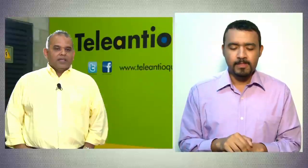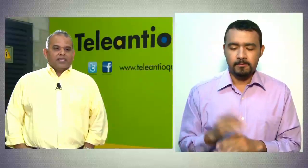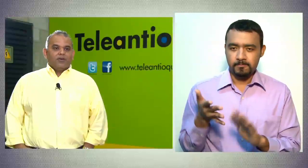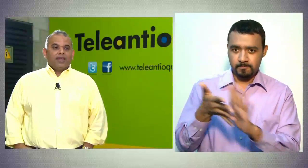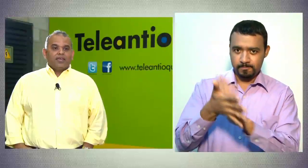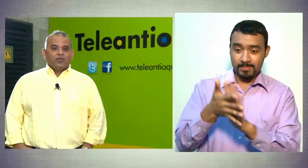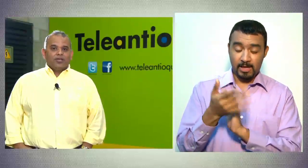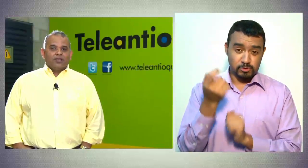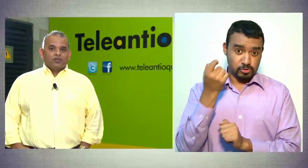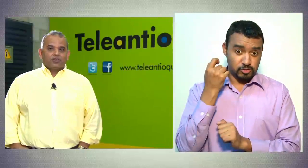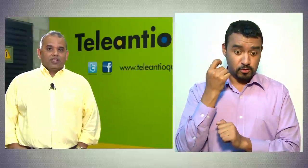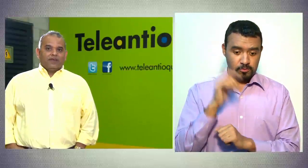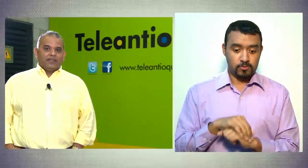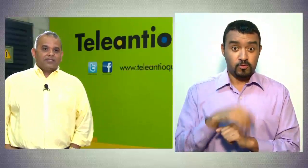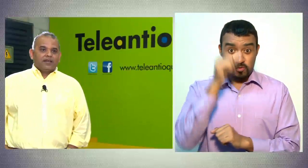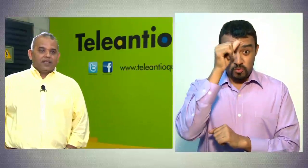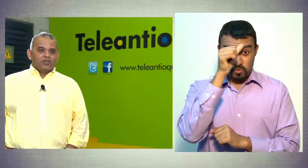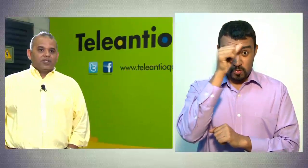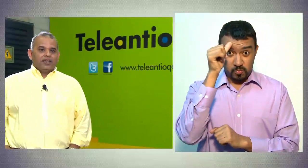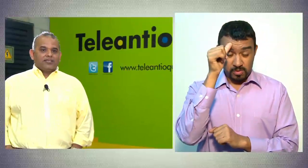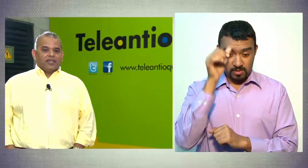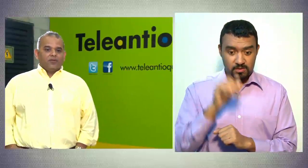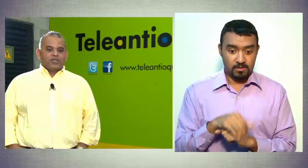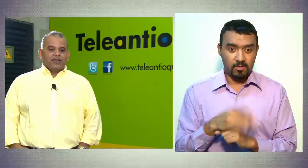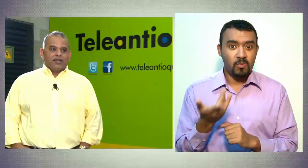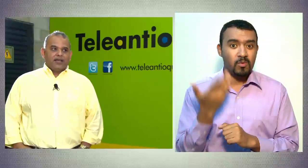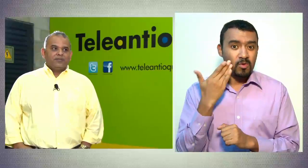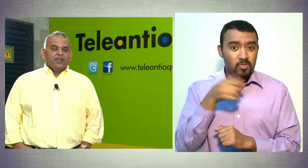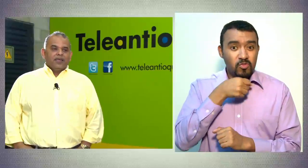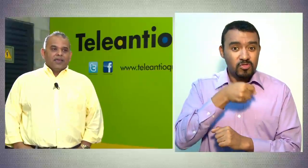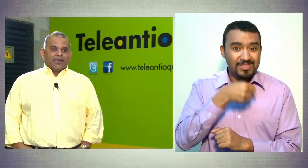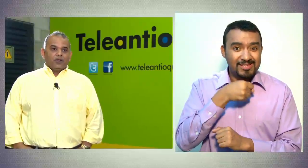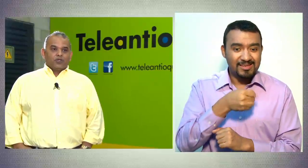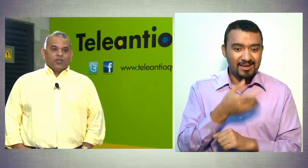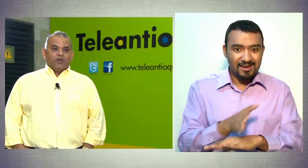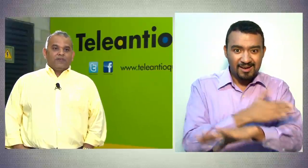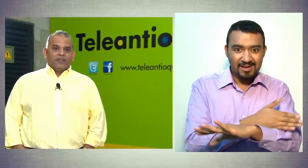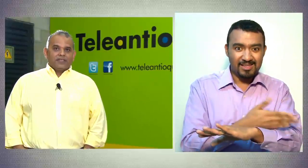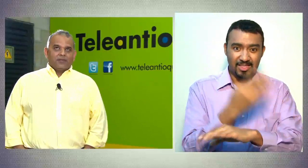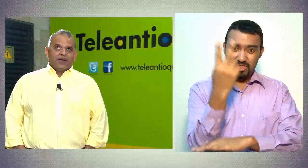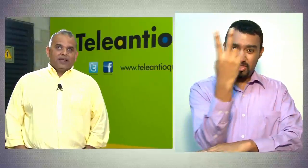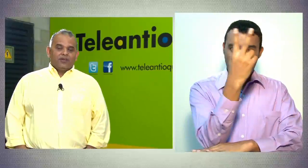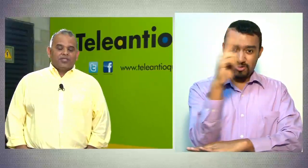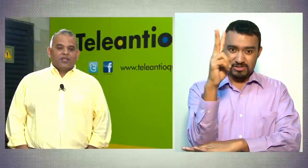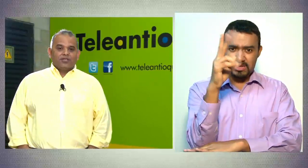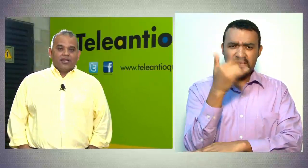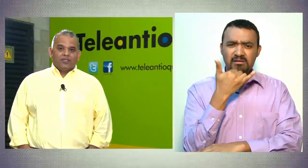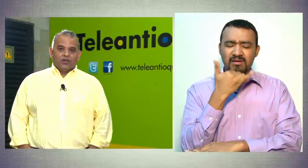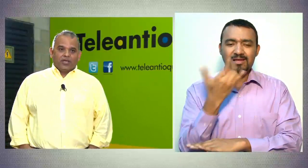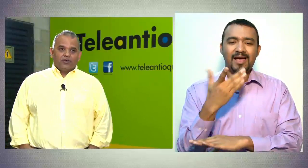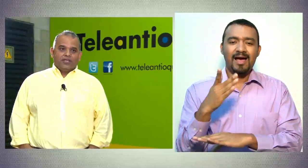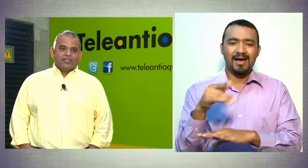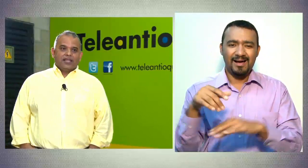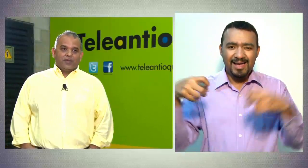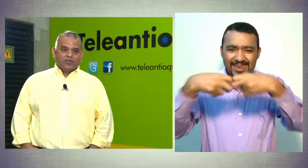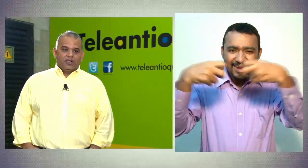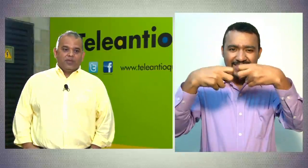Debido a las inquietudes de nuestros televidentes en redes sociales, queremos aclarar que lo sucedió el fin de semana en el noticiero Teleantioquia Noticias, la emisión del